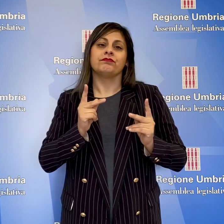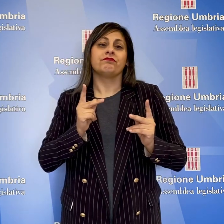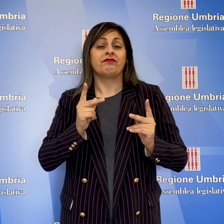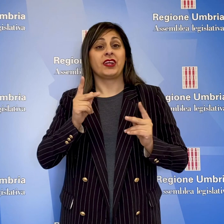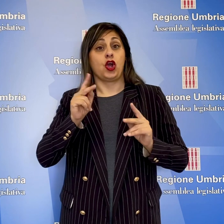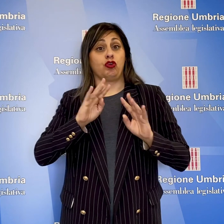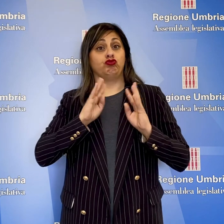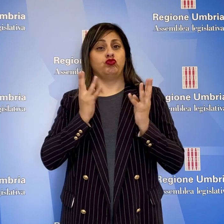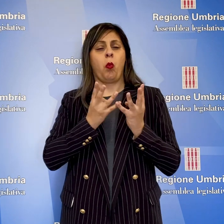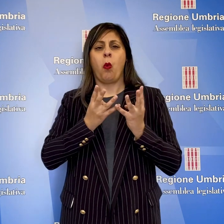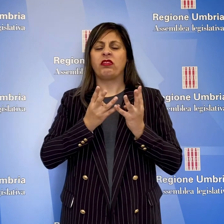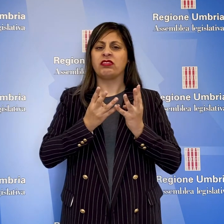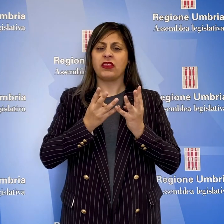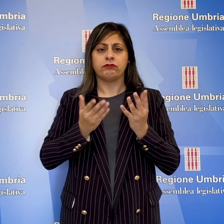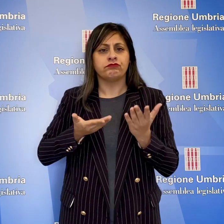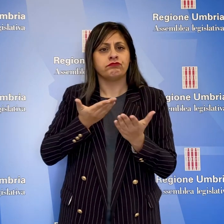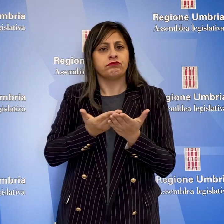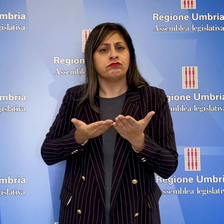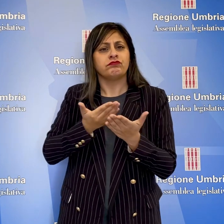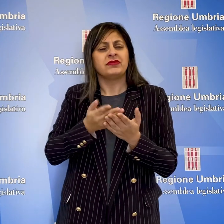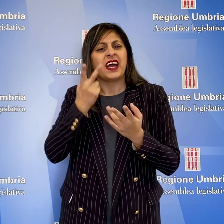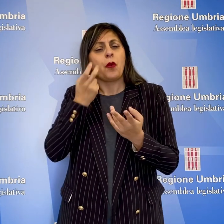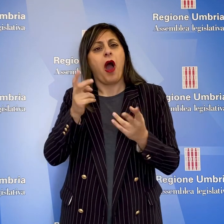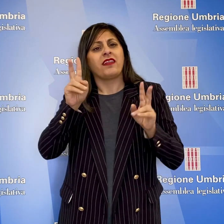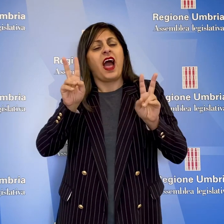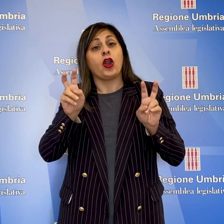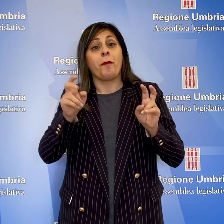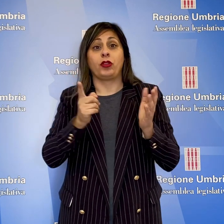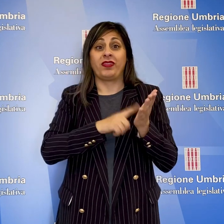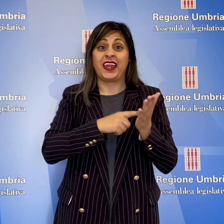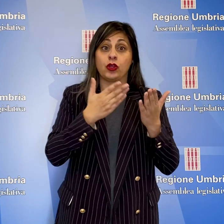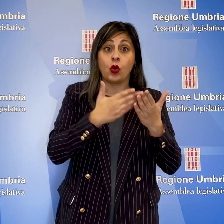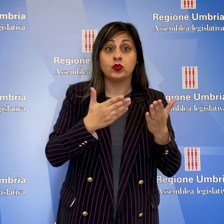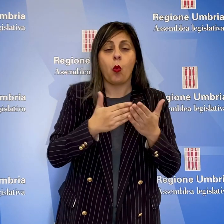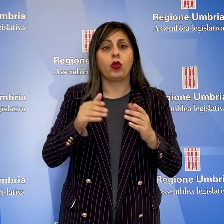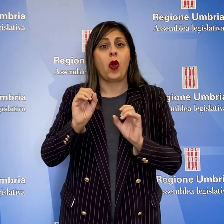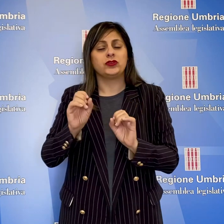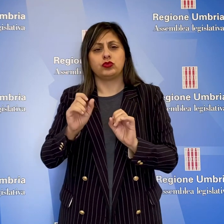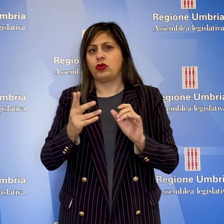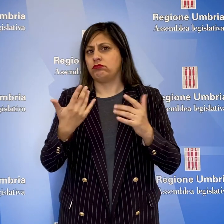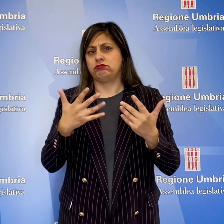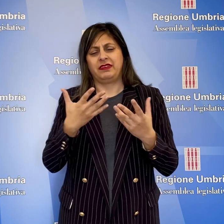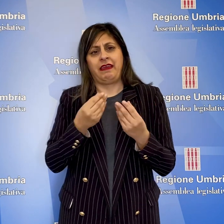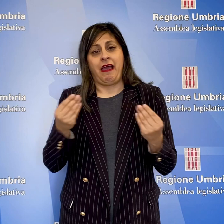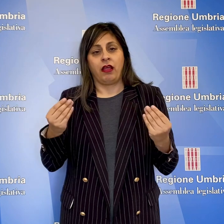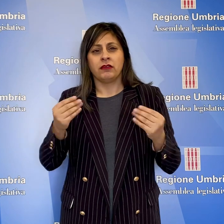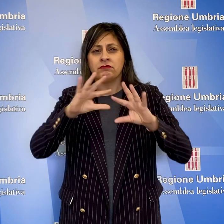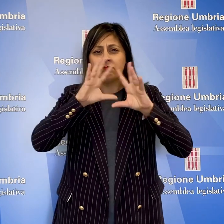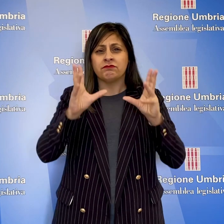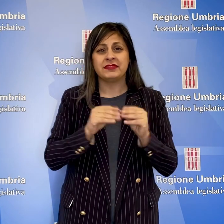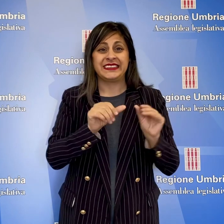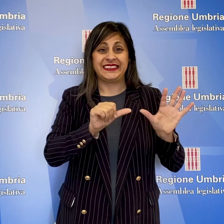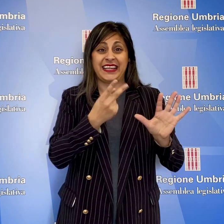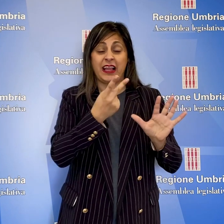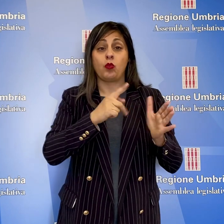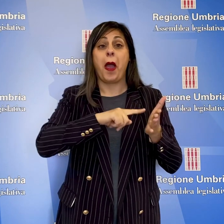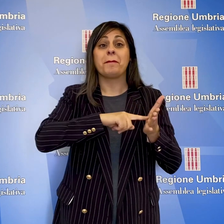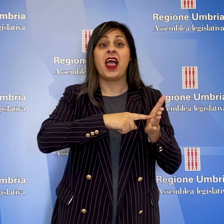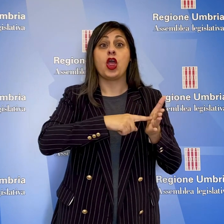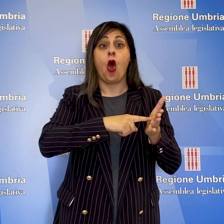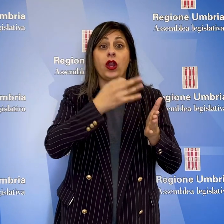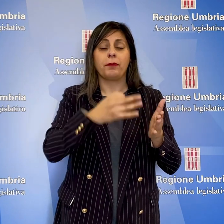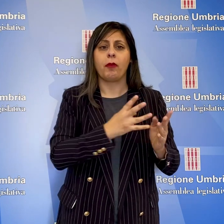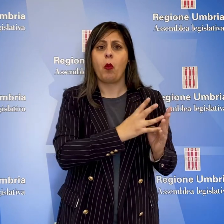iniziative attuate dalla Giunta nell'ambito dell'istruzione e del diritto allo studio. A fronte di complessivi 62 milioni